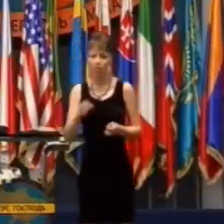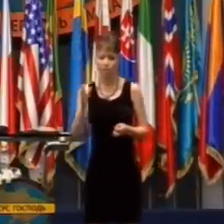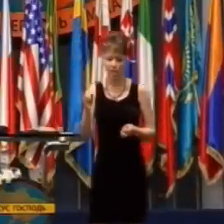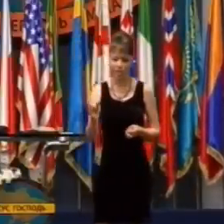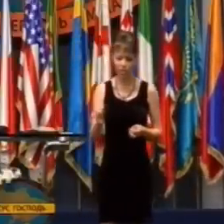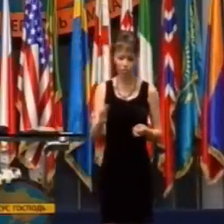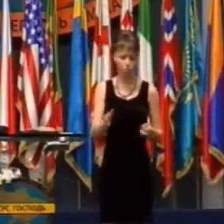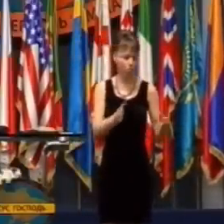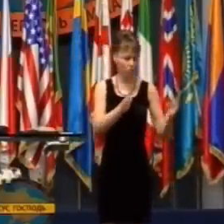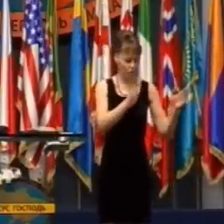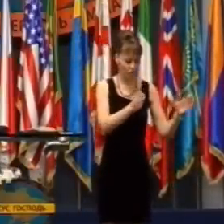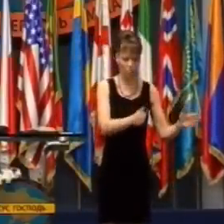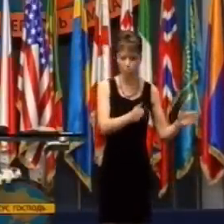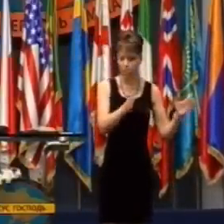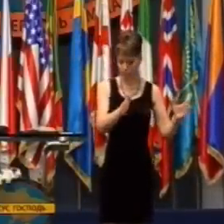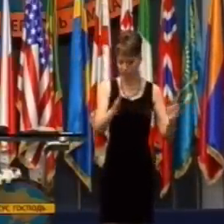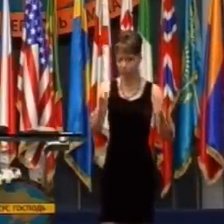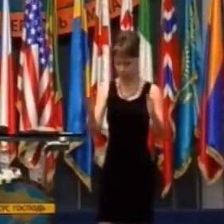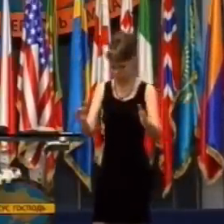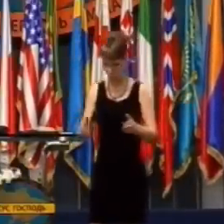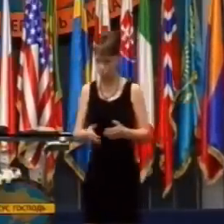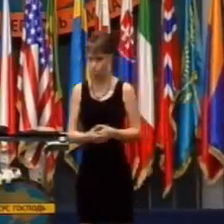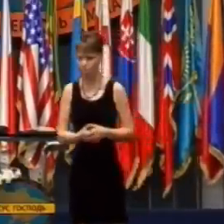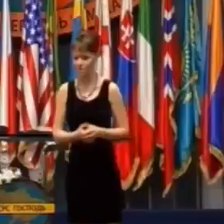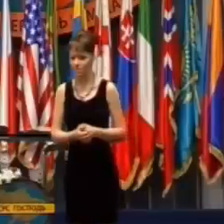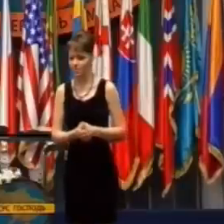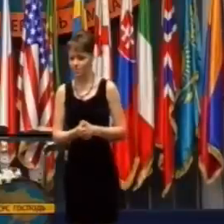očakáva to, že ho ľudia budú poslúchať.